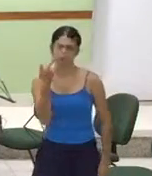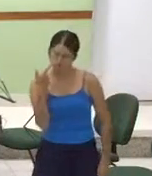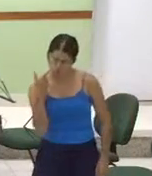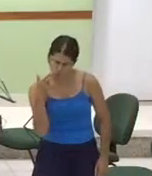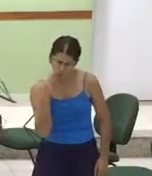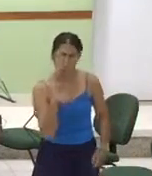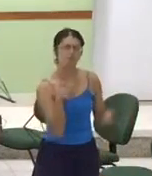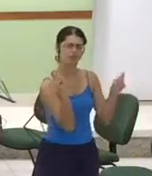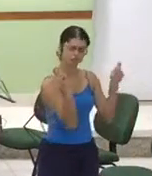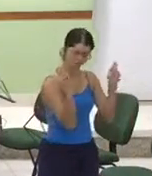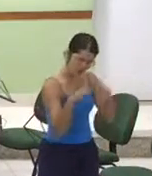Amém.